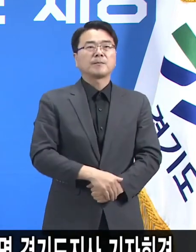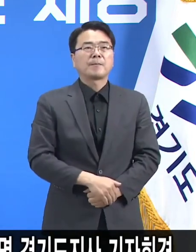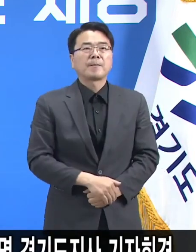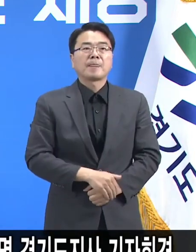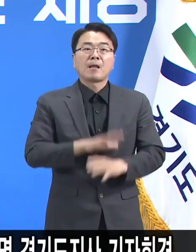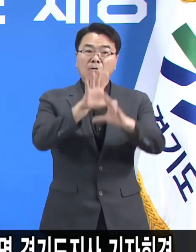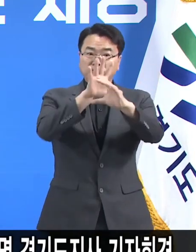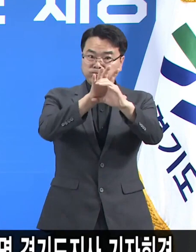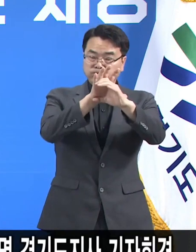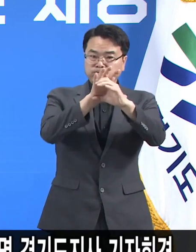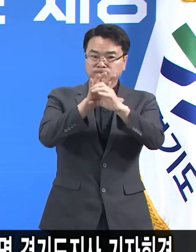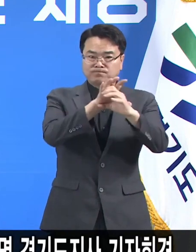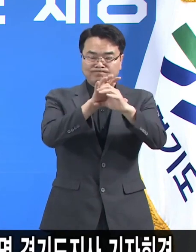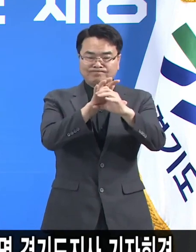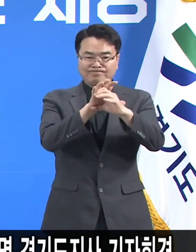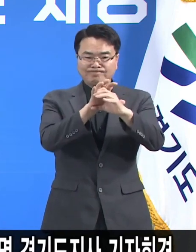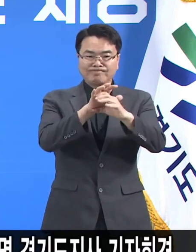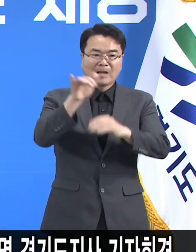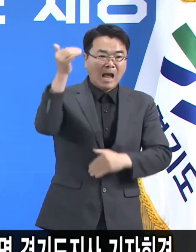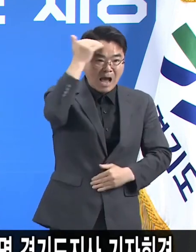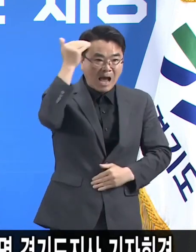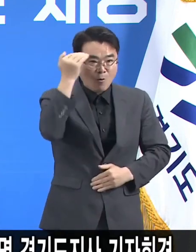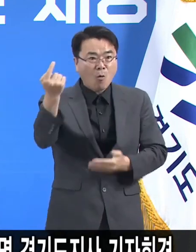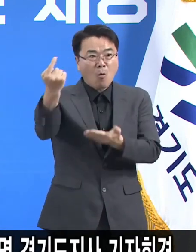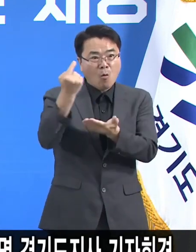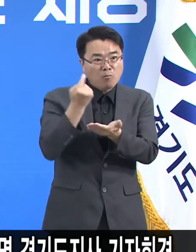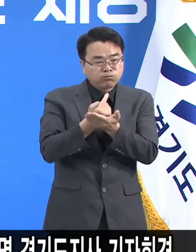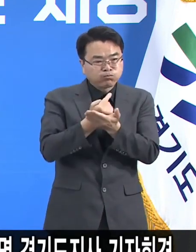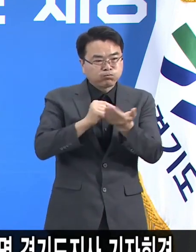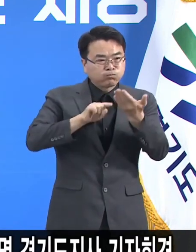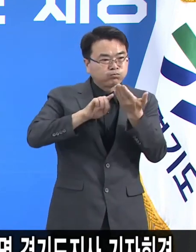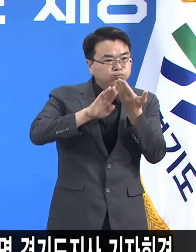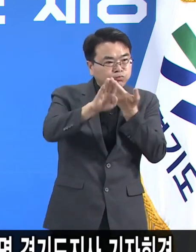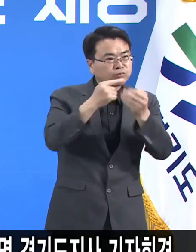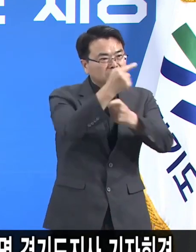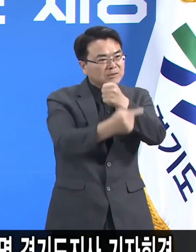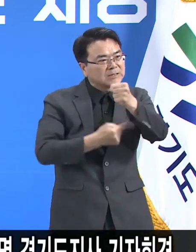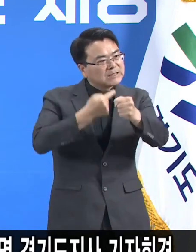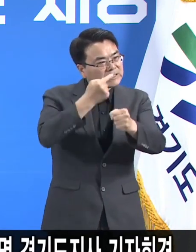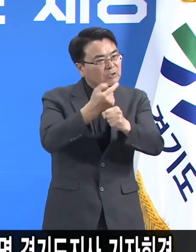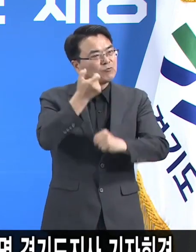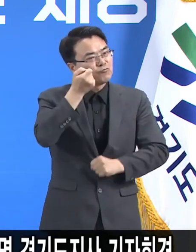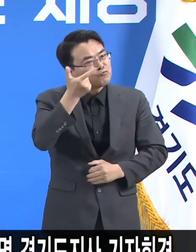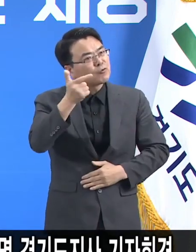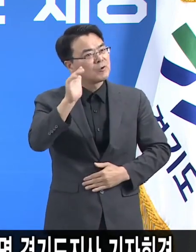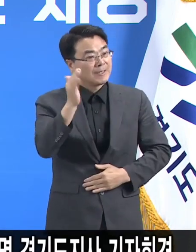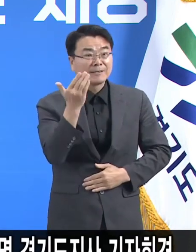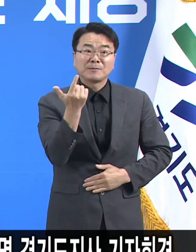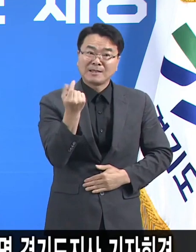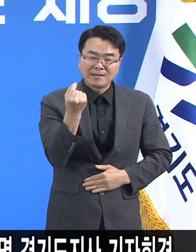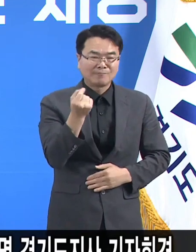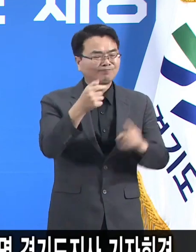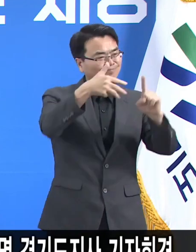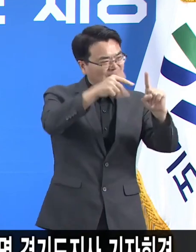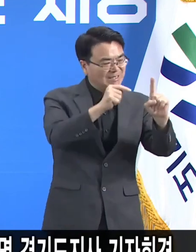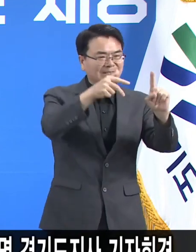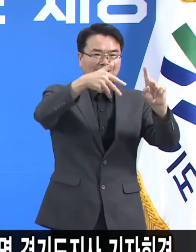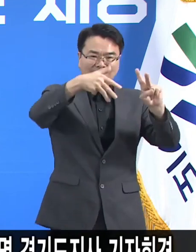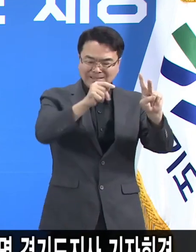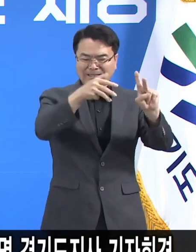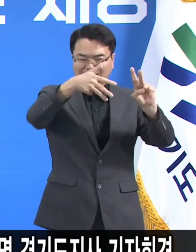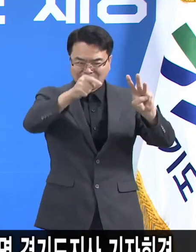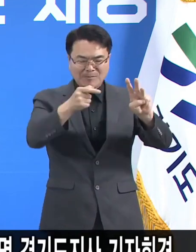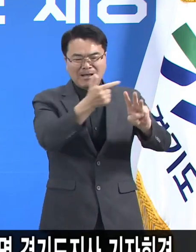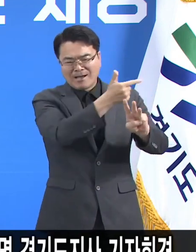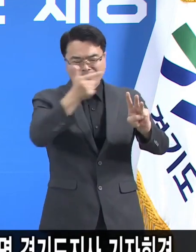코로나19가 이 땅에 들어온 후 1년 반 정도가 지났습니다. 1차와 2차 그리고 3차